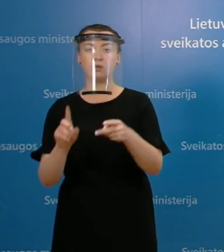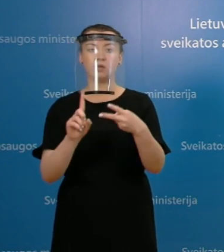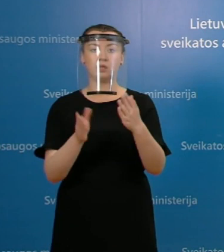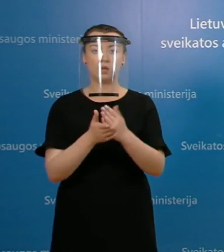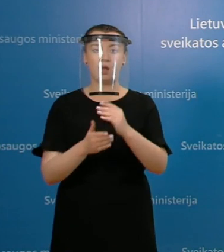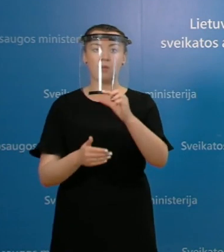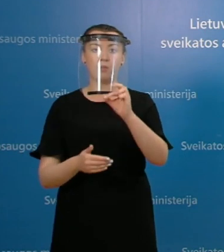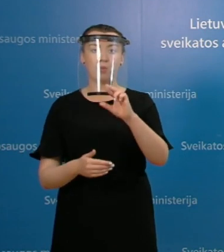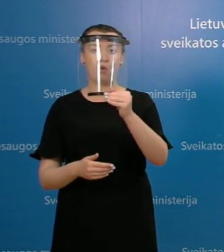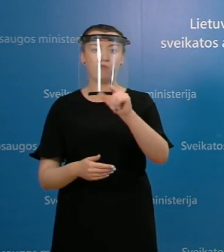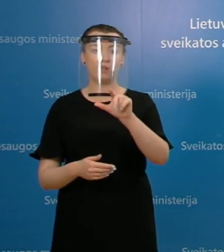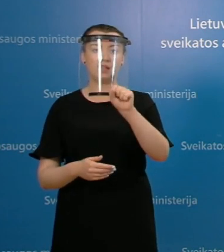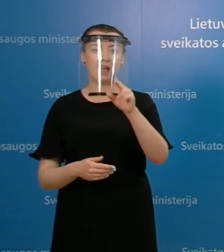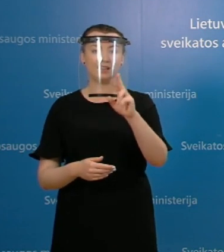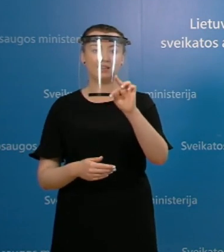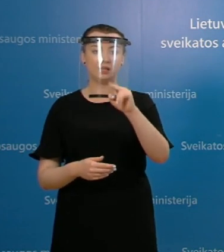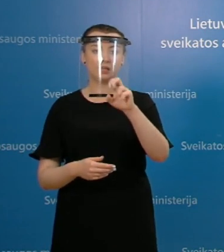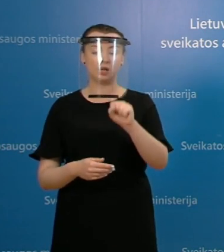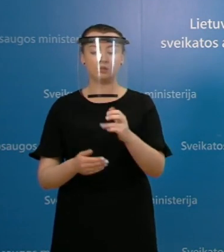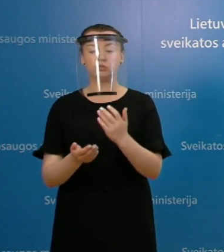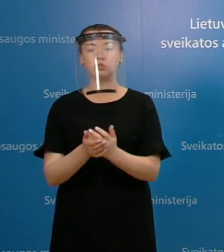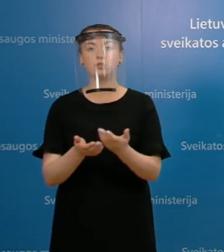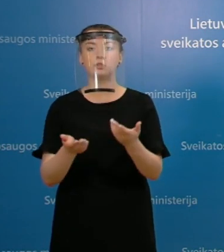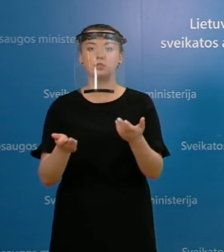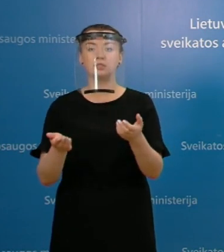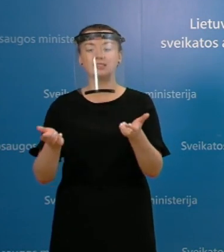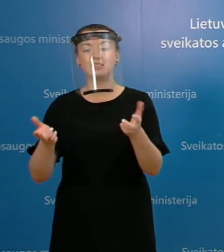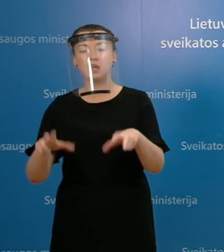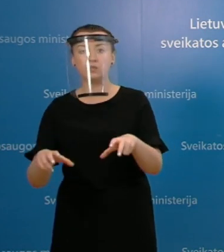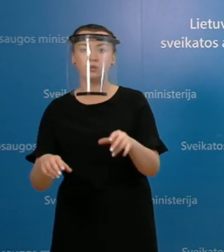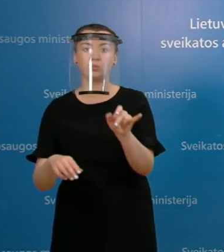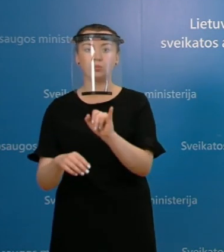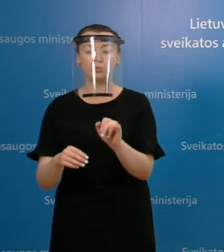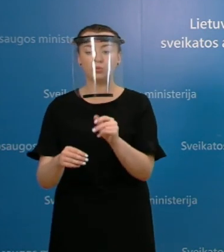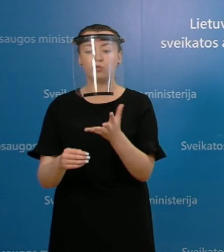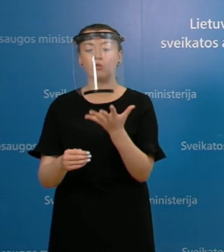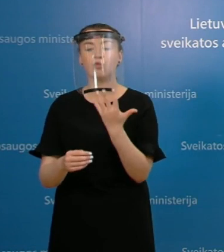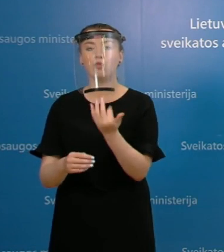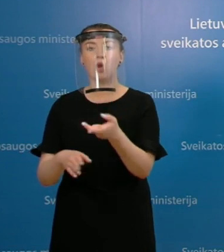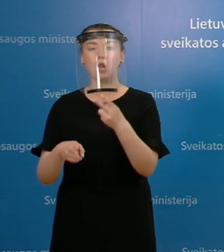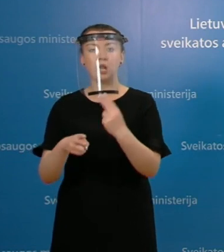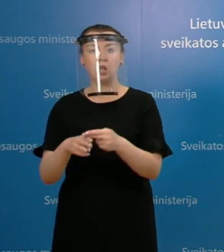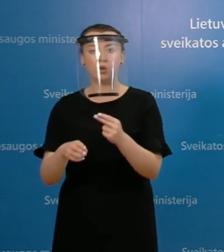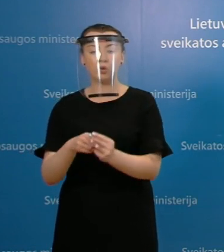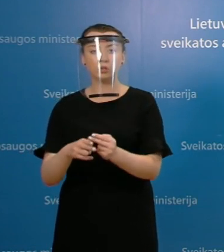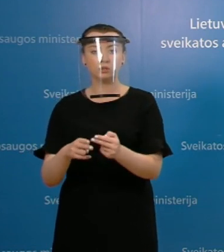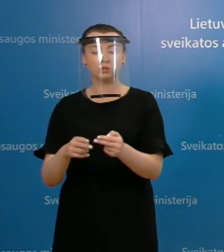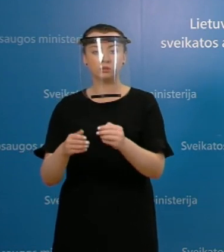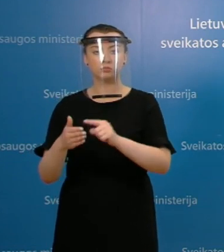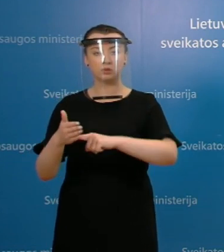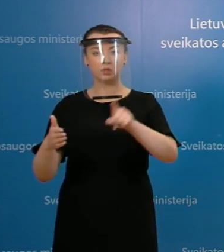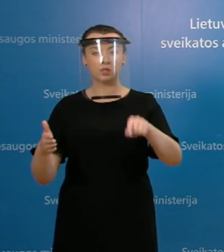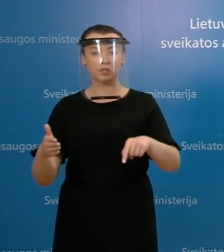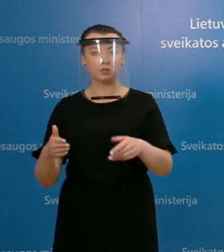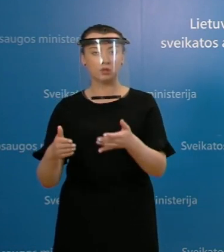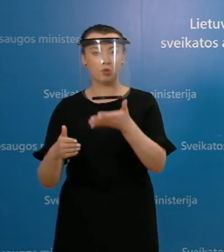sąvaldybėse, kurių, na, ligos sergamumo rodiklis